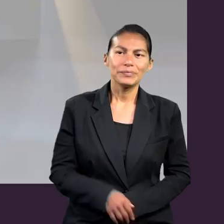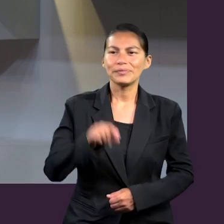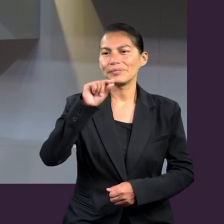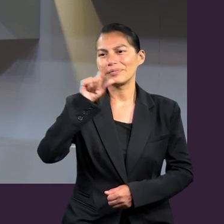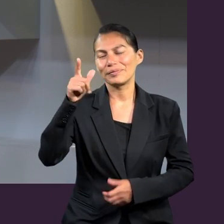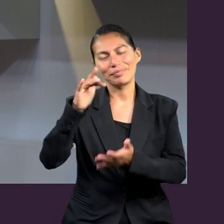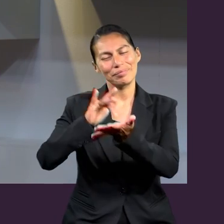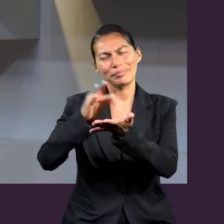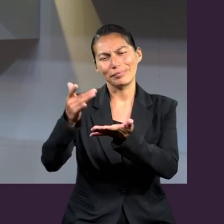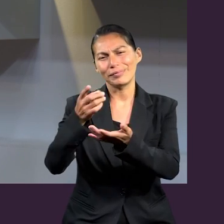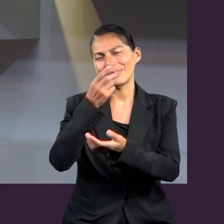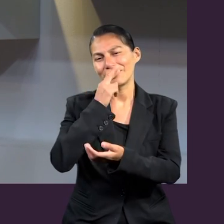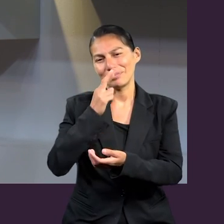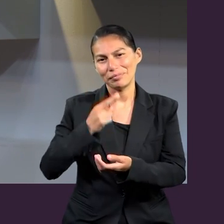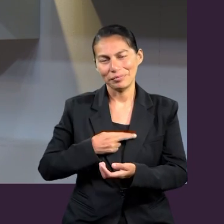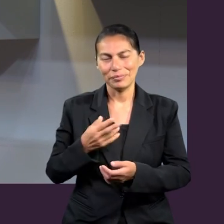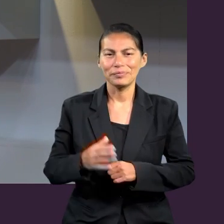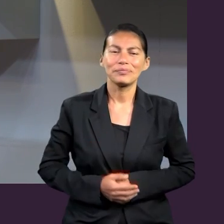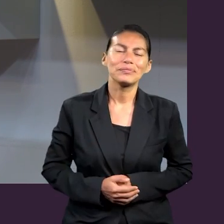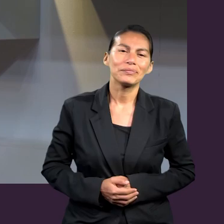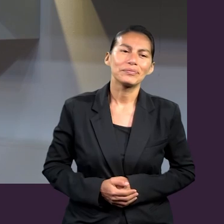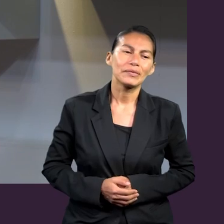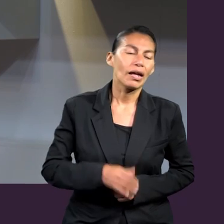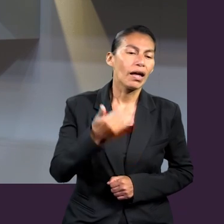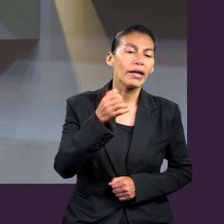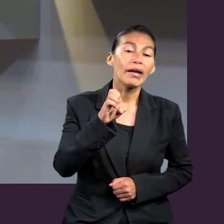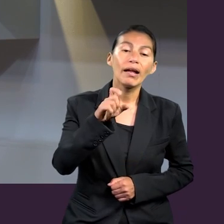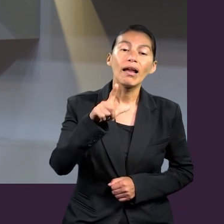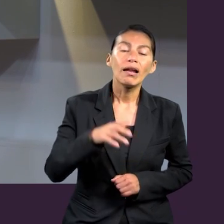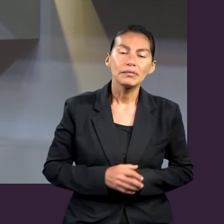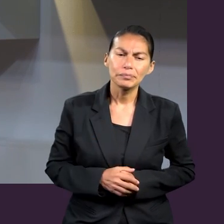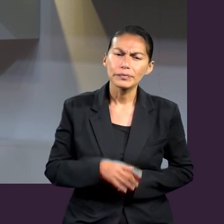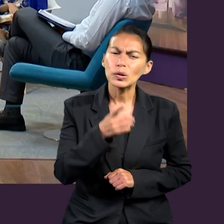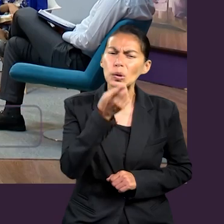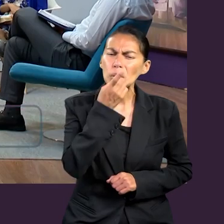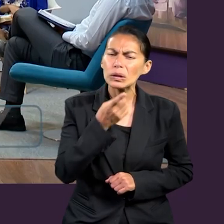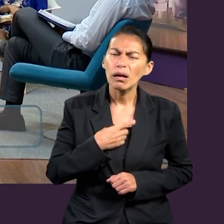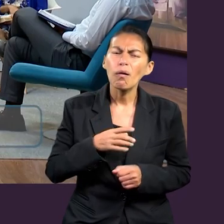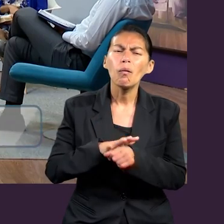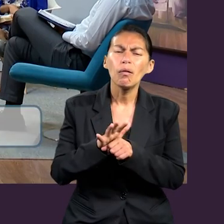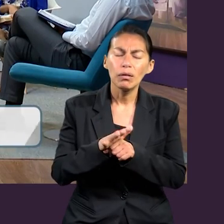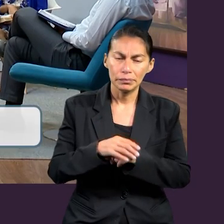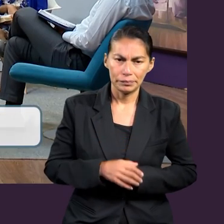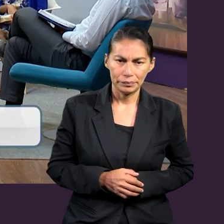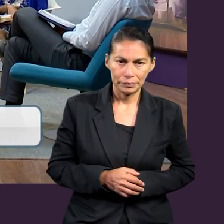Agradecemos al experto por su participación. Yael, ¿qué puedes decirnos al respecto?